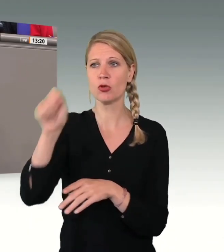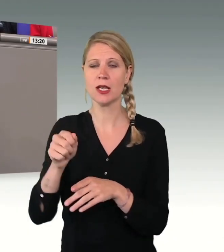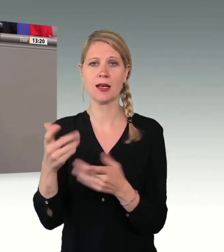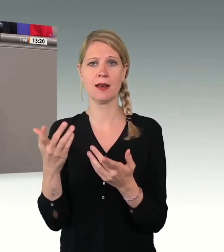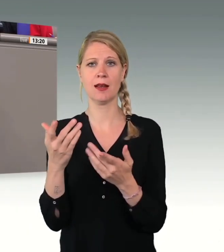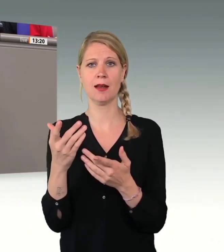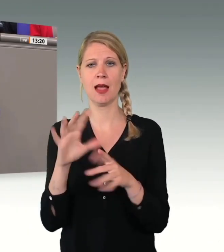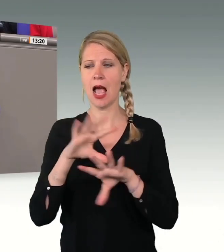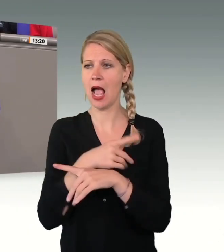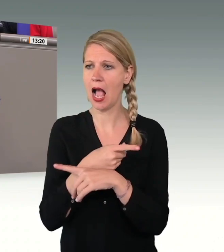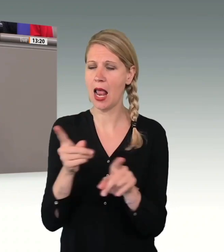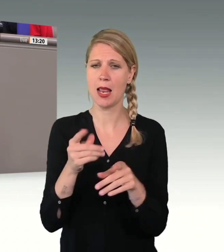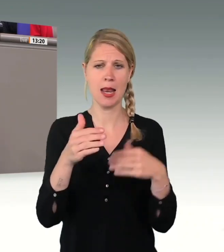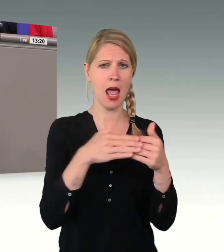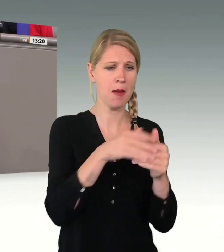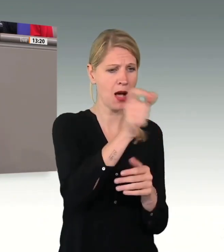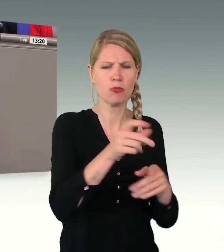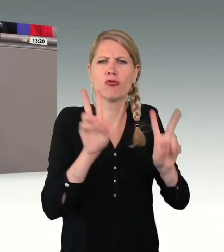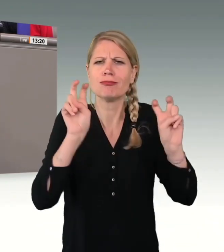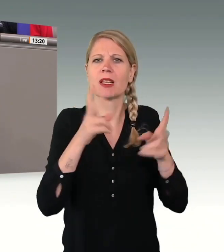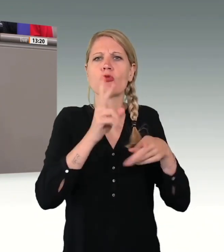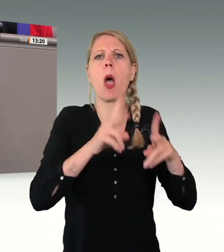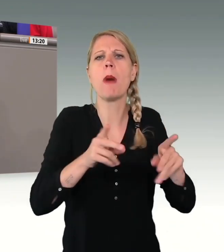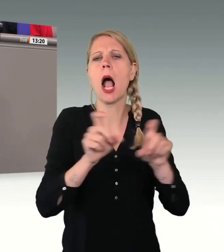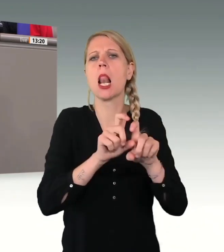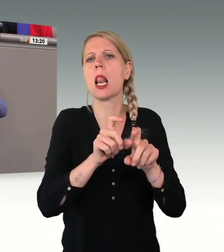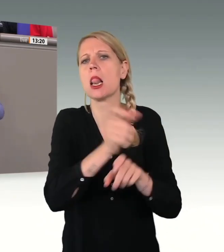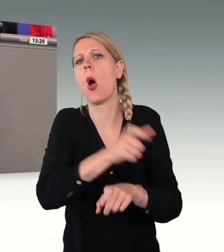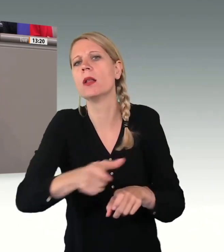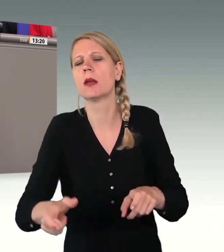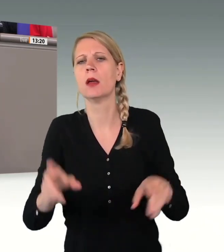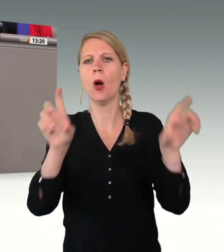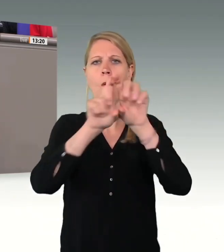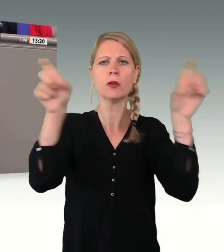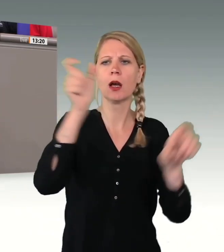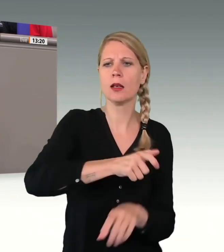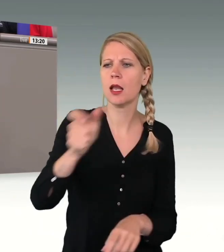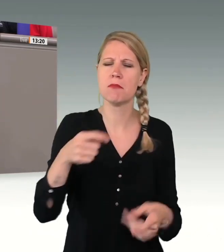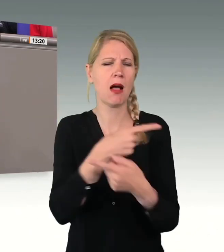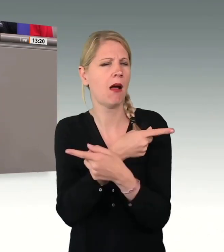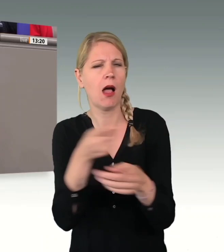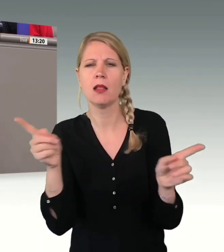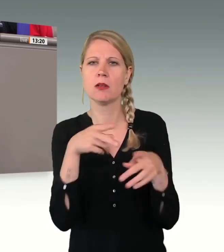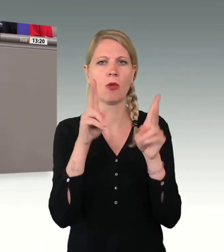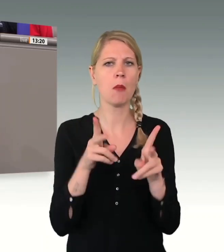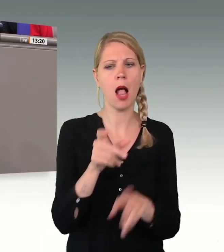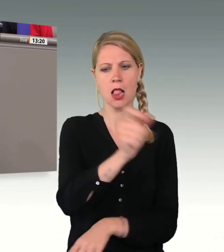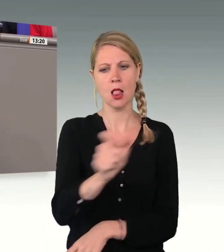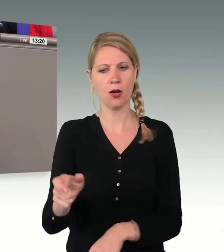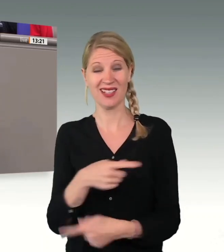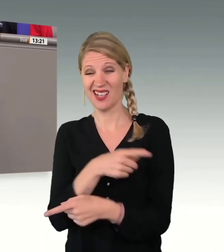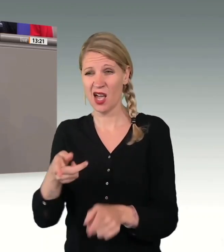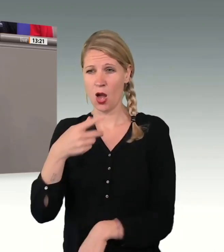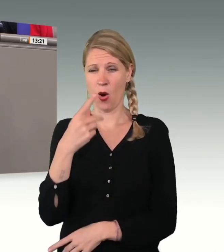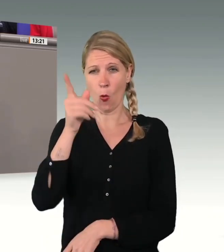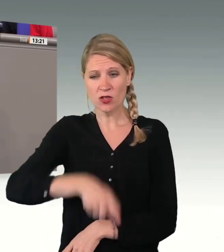andere Personen, Nachbarn, ganz normale Leute, Unternehmerinnen und Unternehmer. Ich könnte Ihnen hunderte, Jahrtausende aufzählen. Wenn Sie für